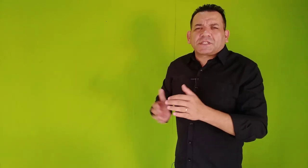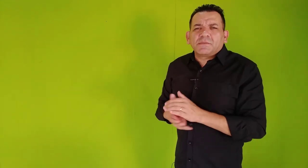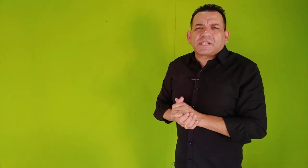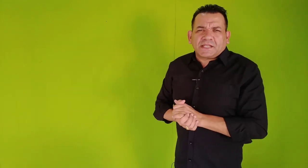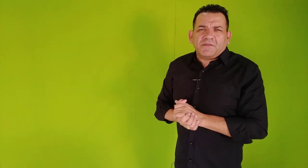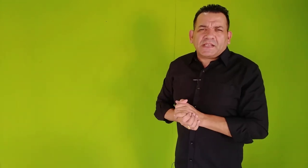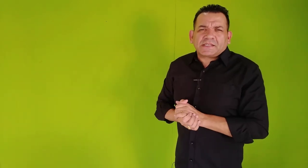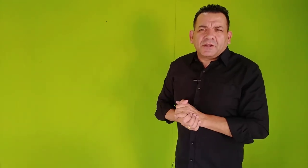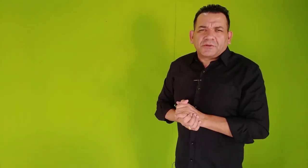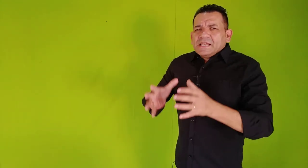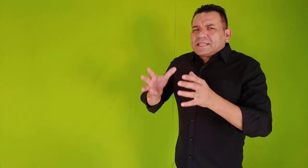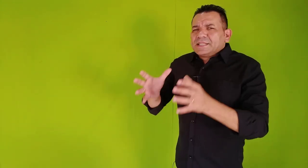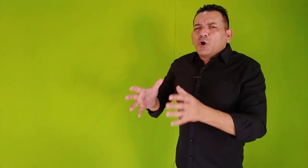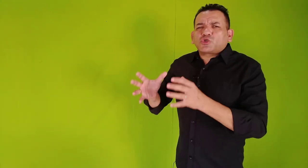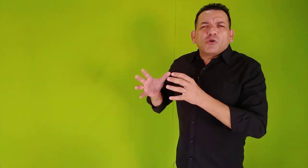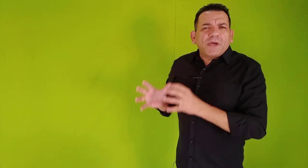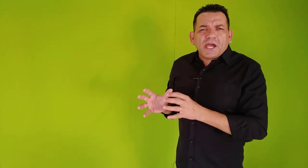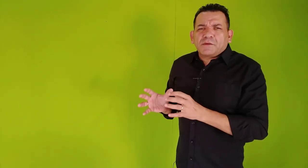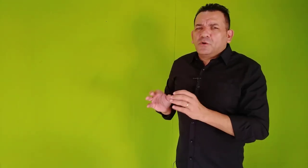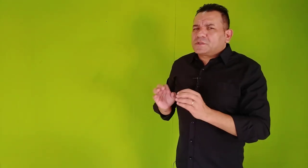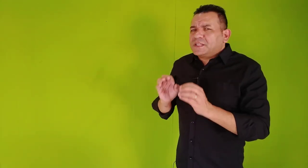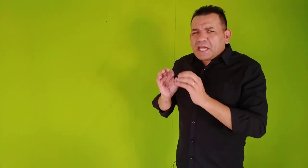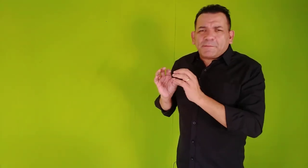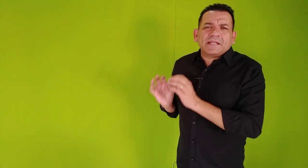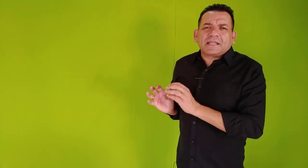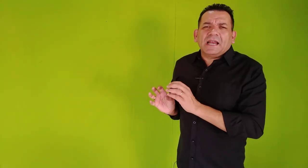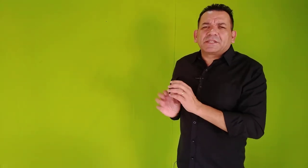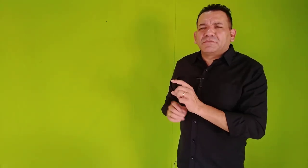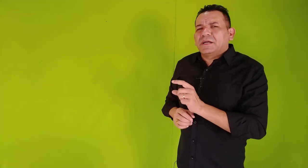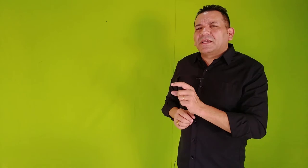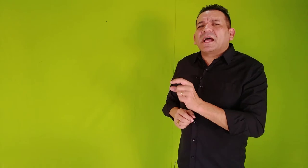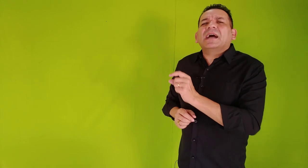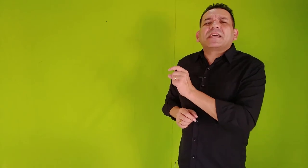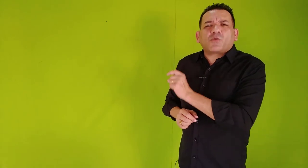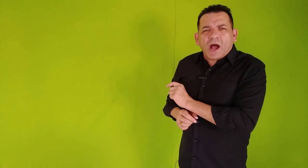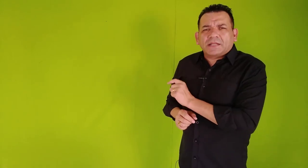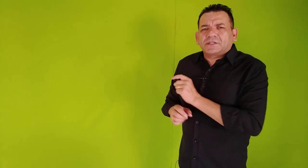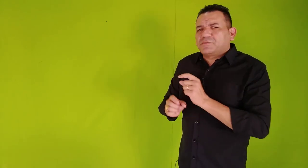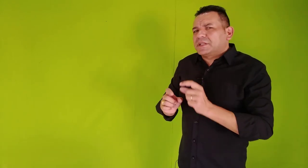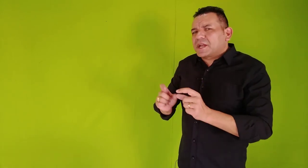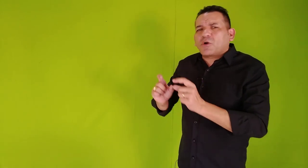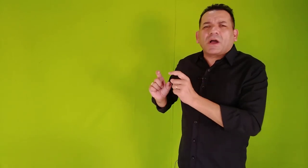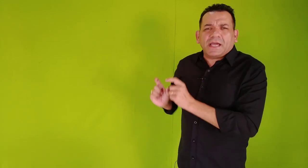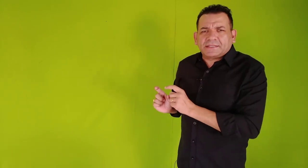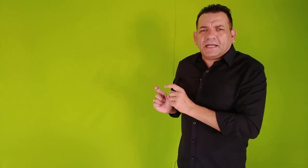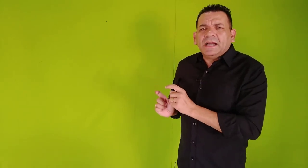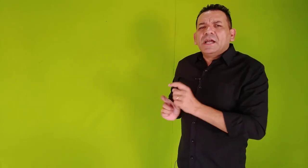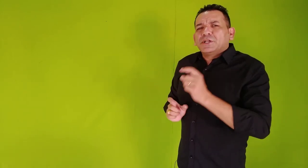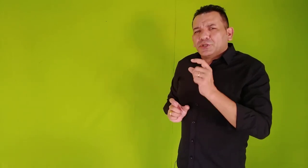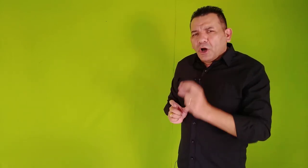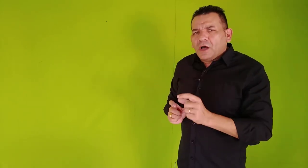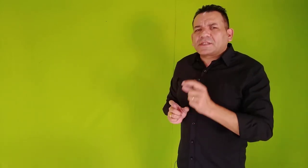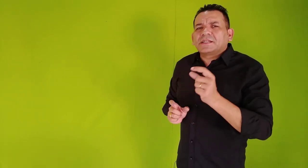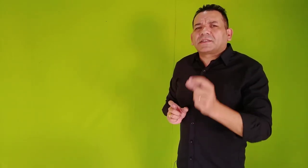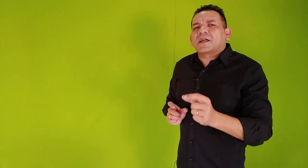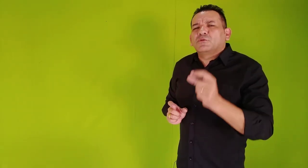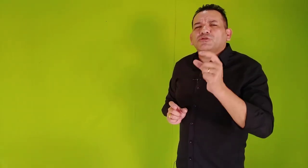estamos atravessando. Se não soubermos interpretá-las de maneira adequada, de maneira correta, nós entramos num